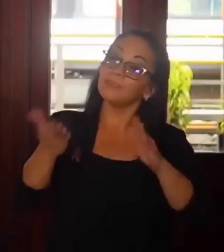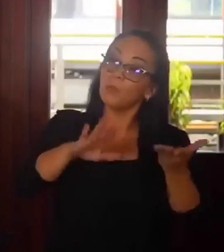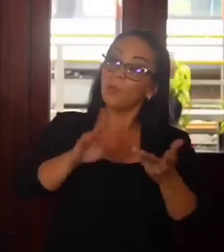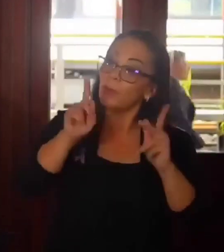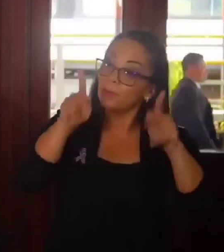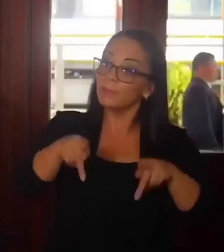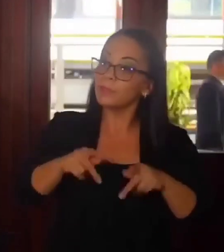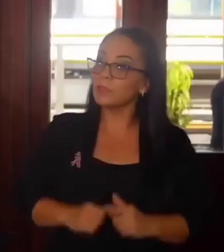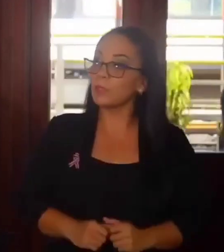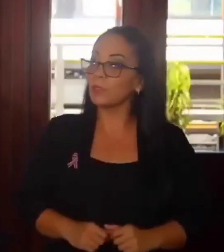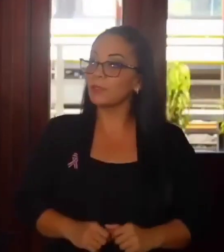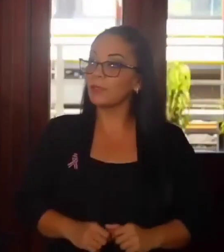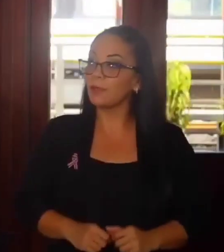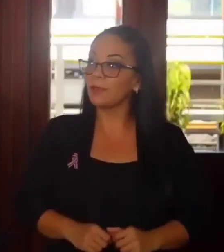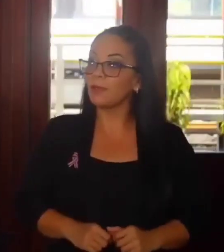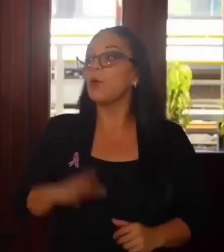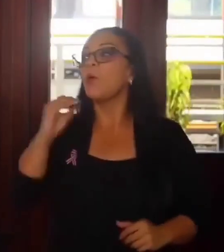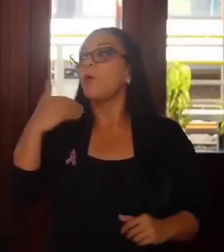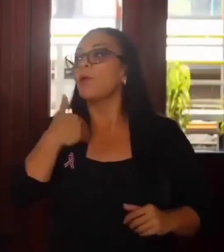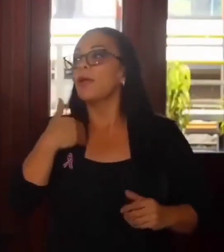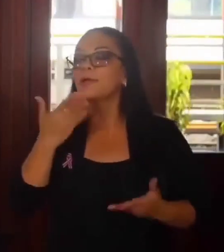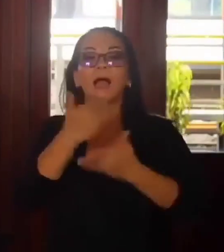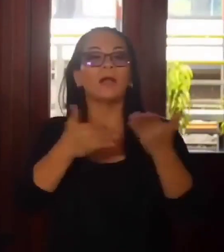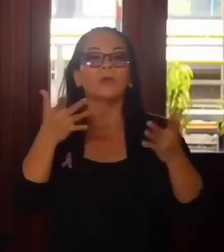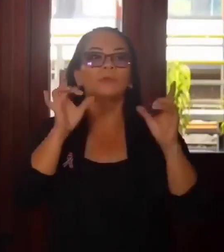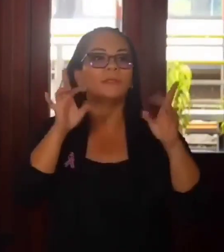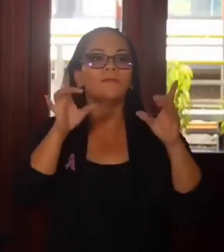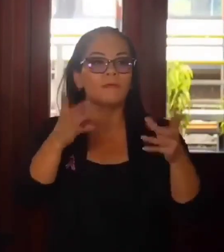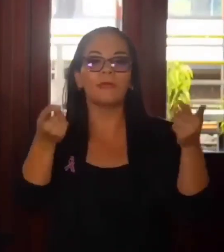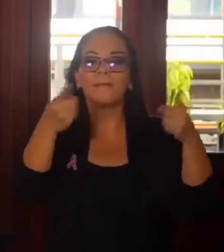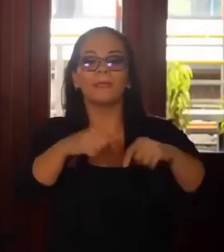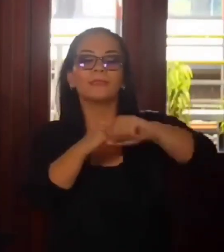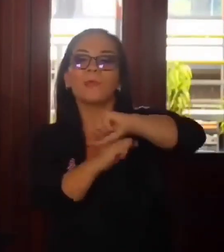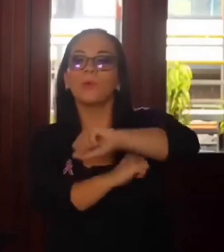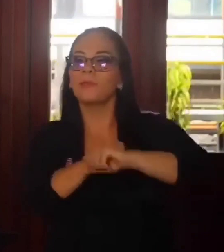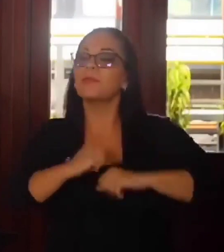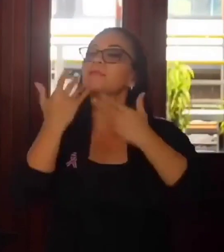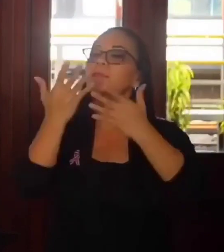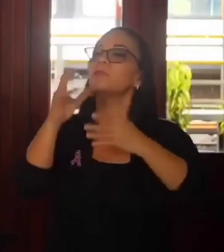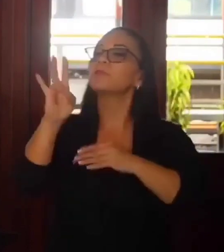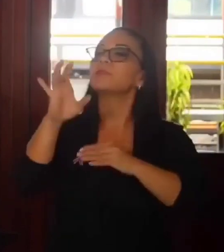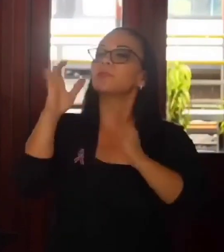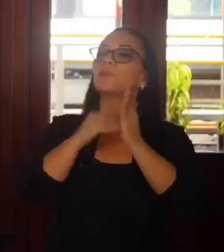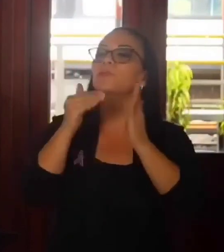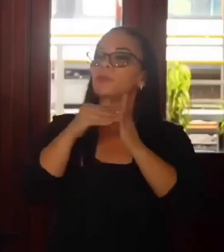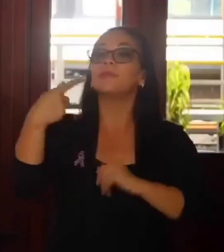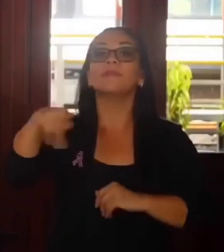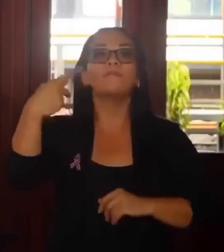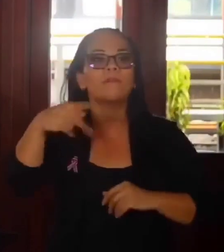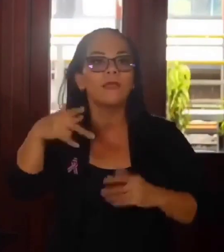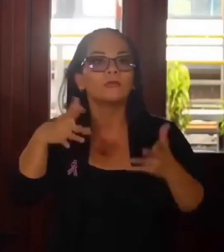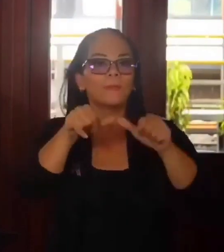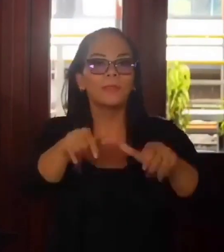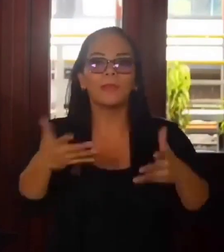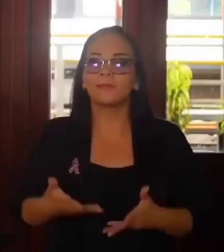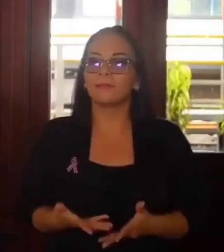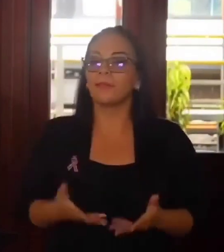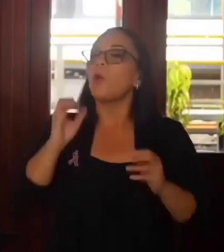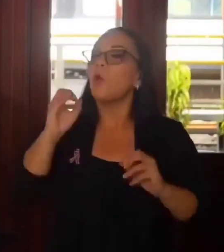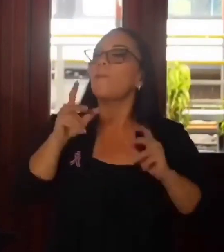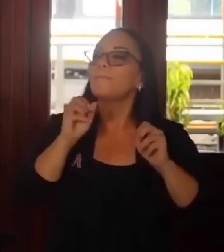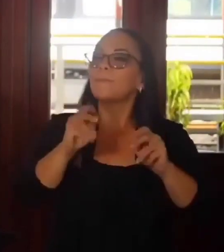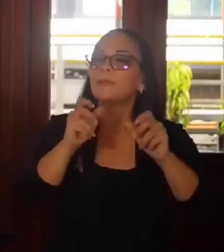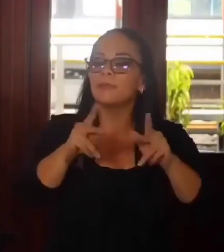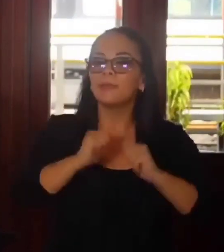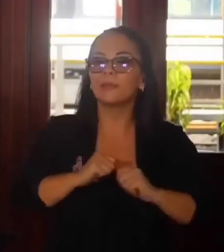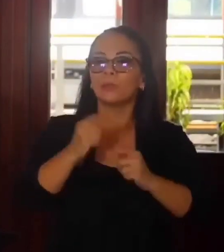o que haya una tragedia en un puente esperando los 700 millones de riesgo inminente o permitiendo